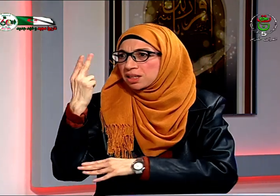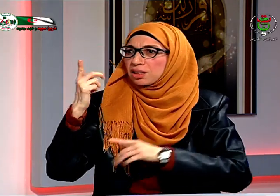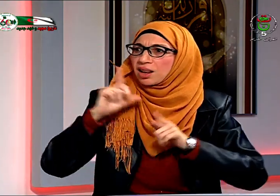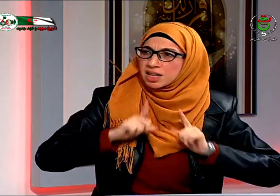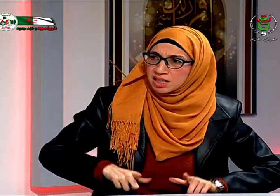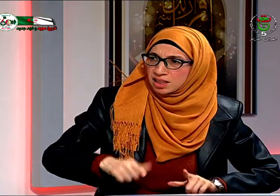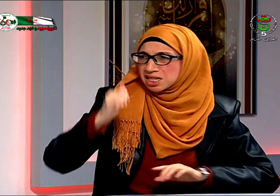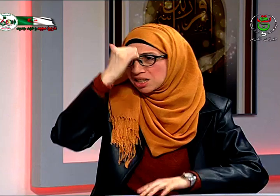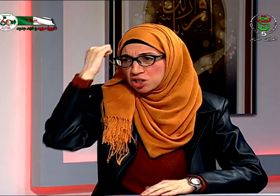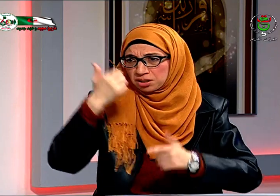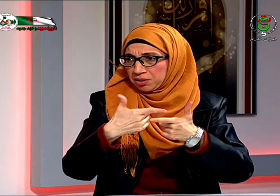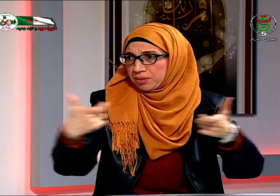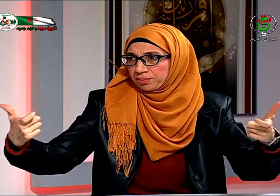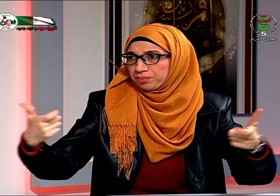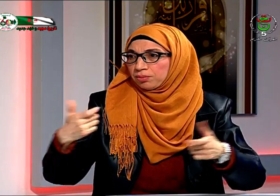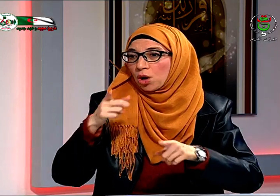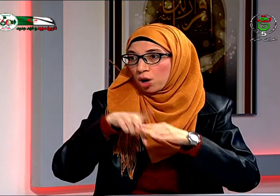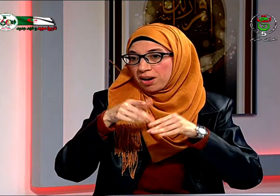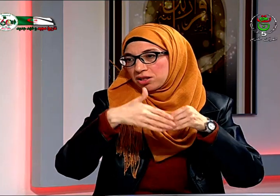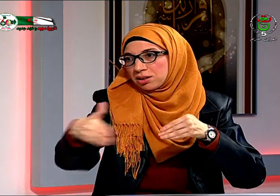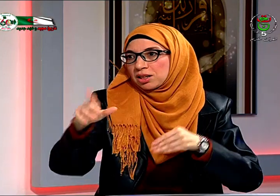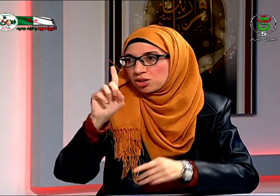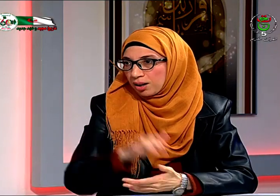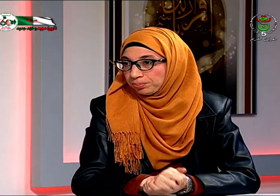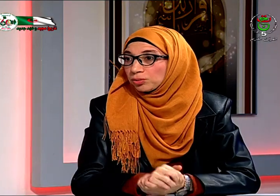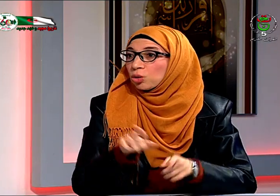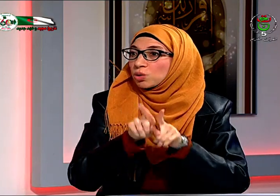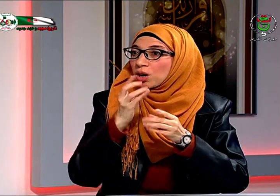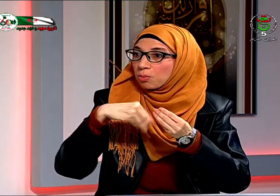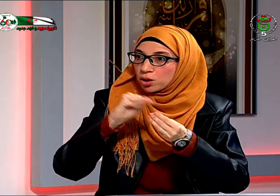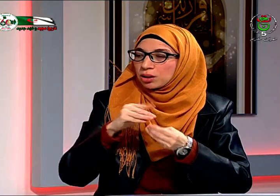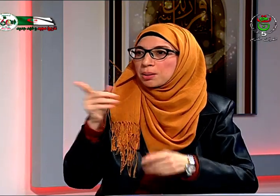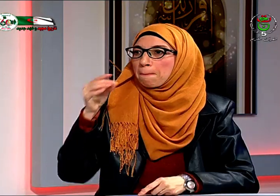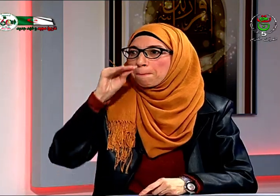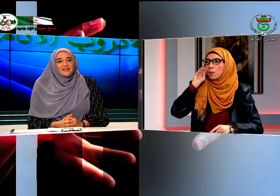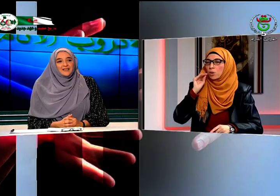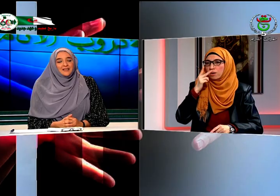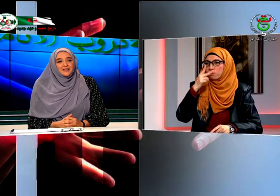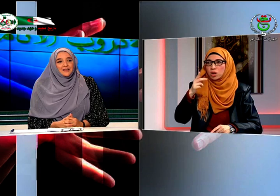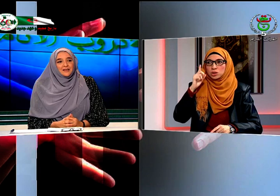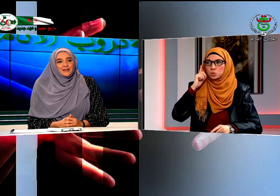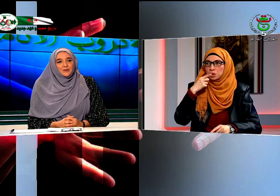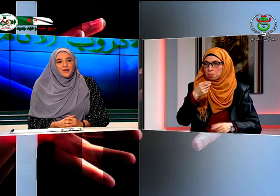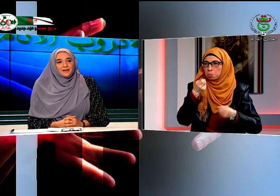نعلمهم يعني اللغة الإشارية وكذلك الوالدين